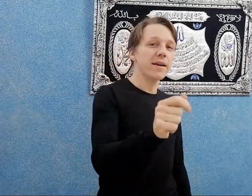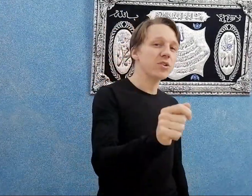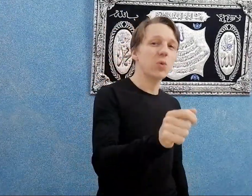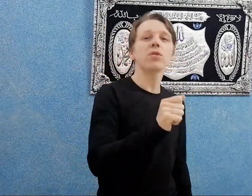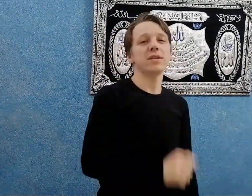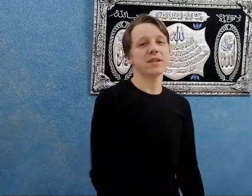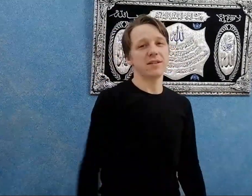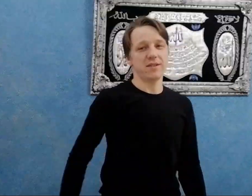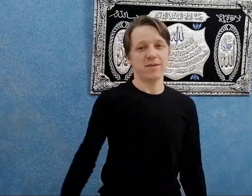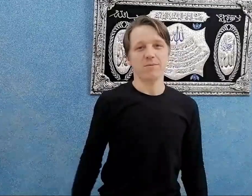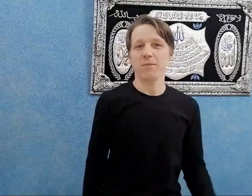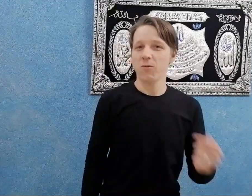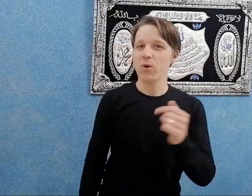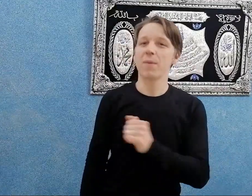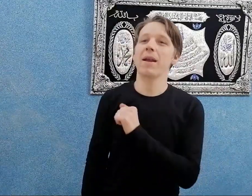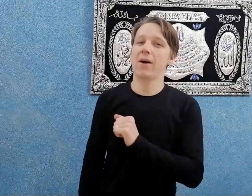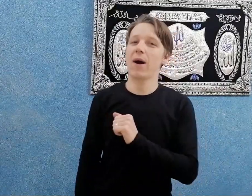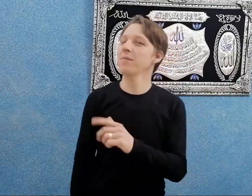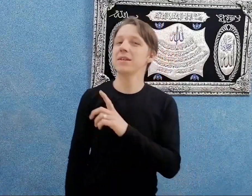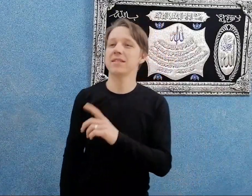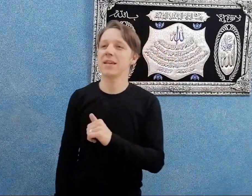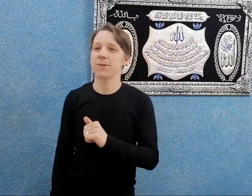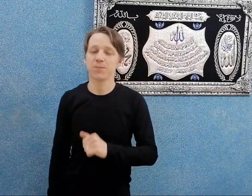شواطئ اسكندرية. وجمالها وعاملة ازاي?